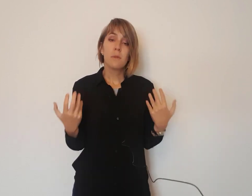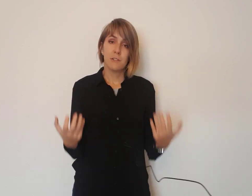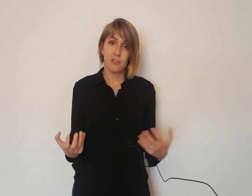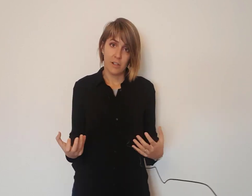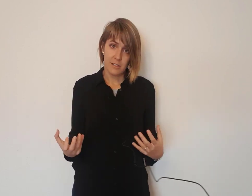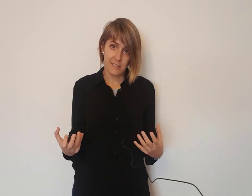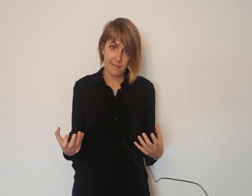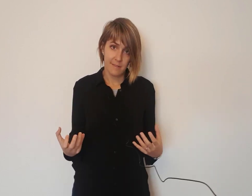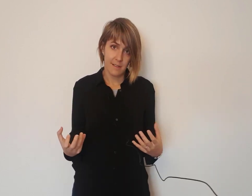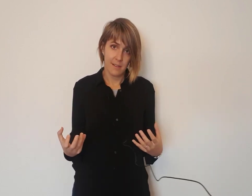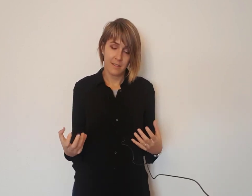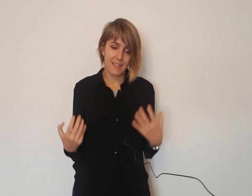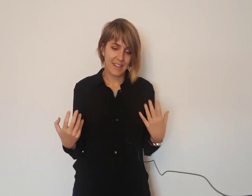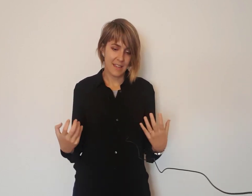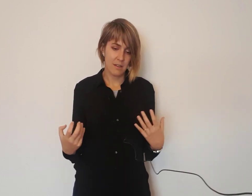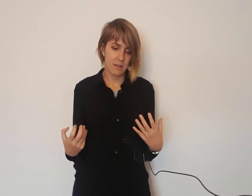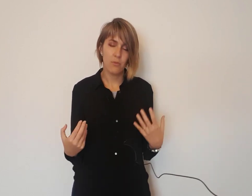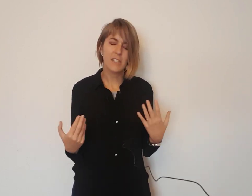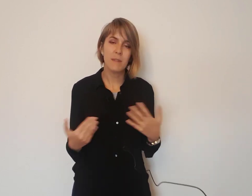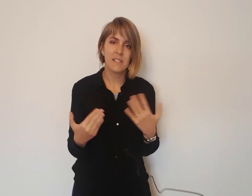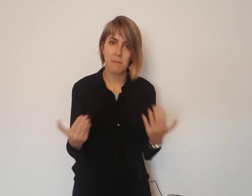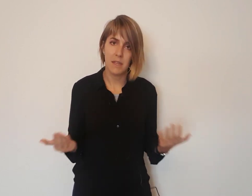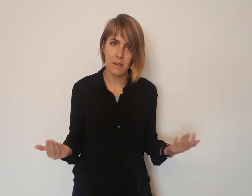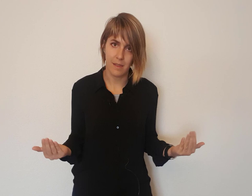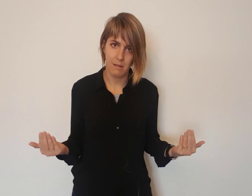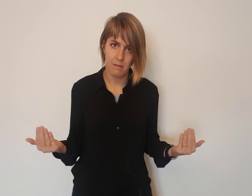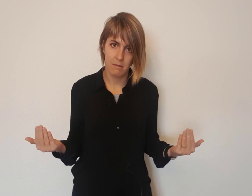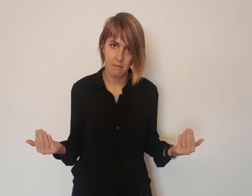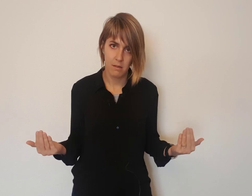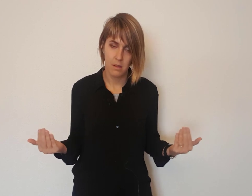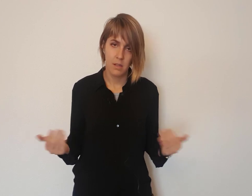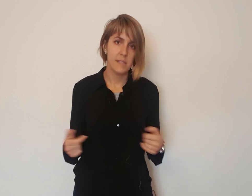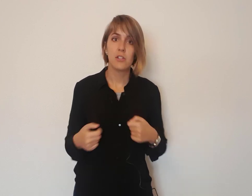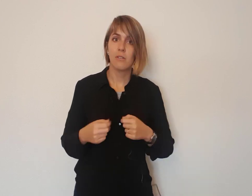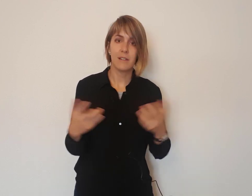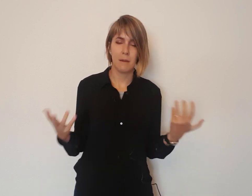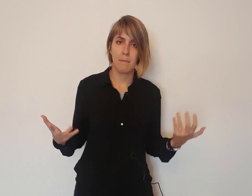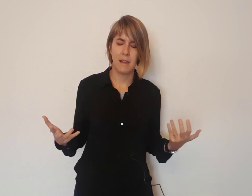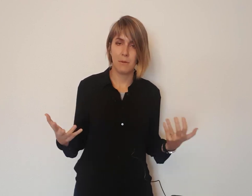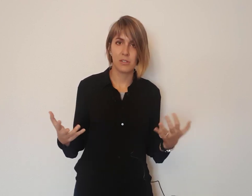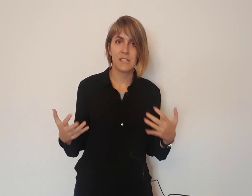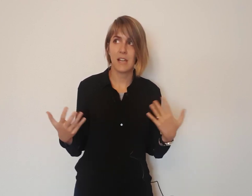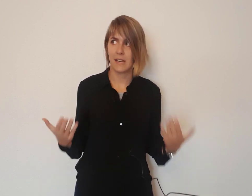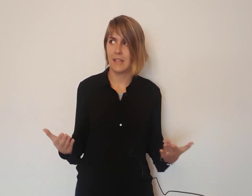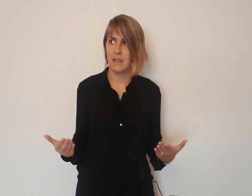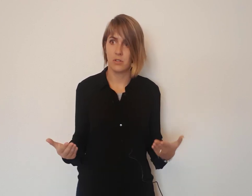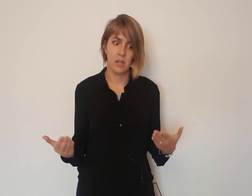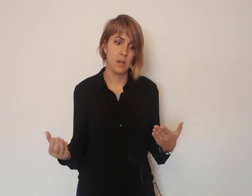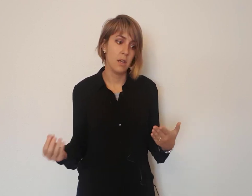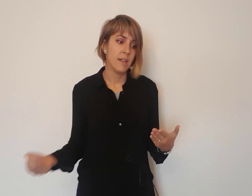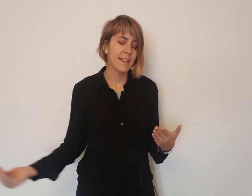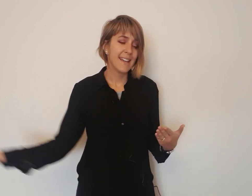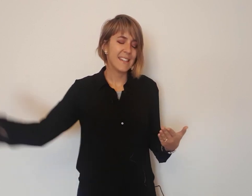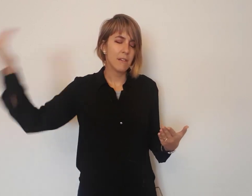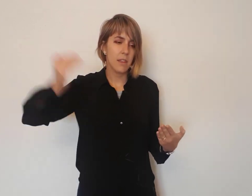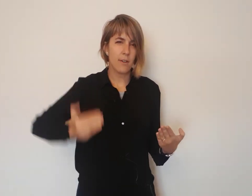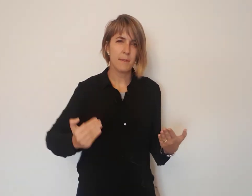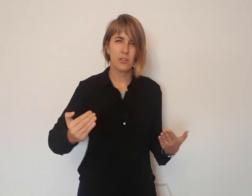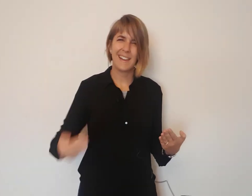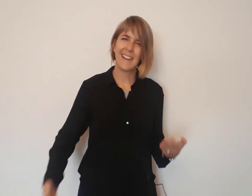profesores tenían unas vidas de mierda. Y siento hablar tan mal, pero es que es la realidad, o sea, ¿qué te va a decir una persona a